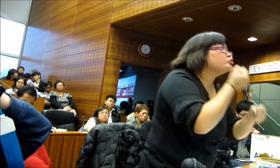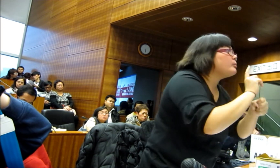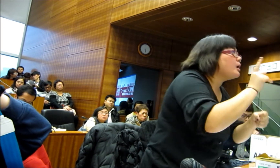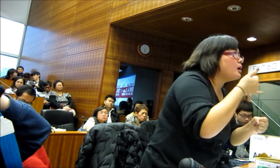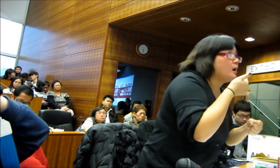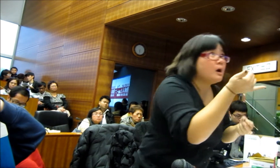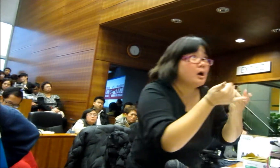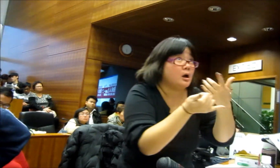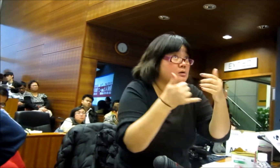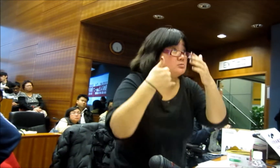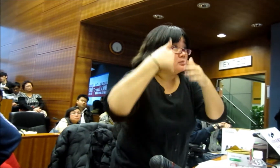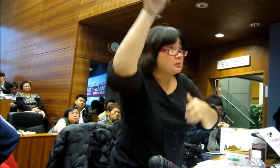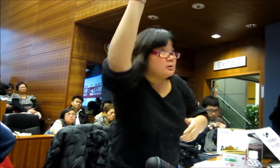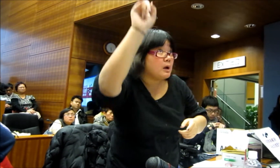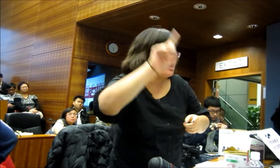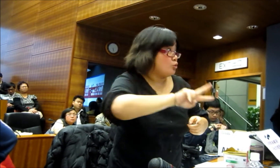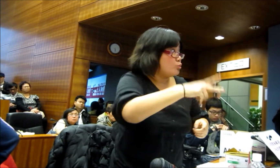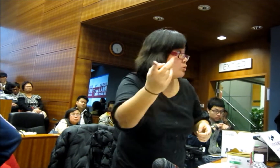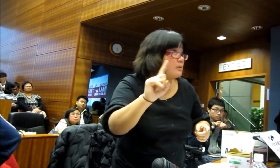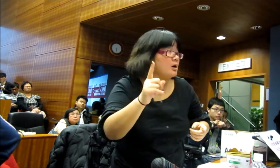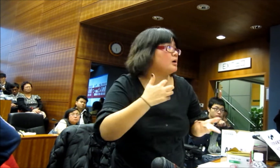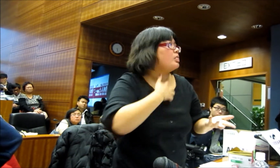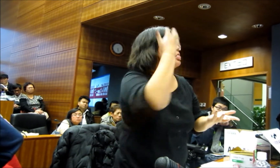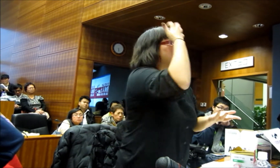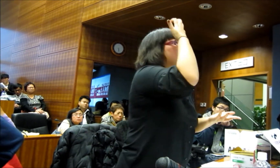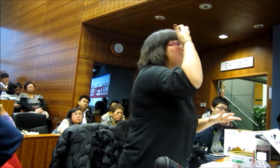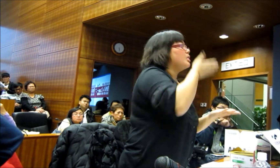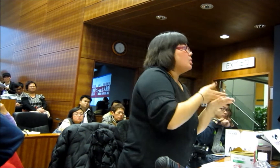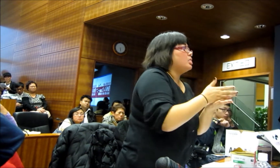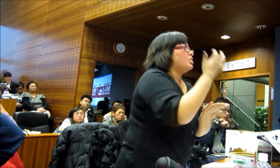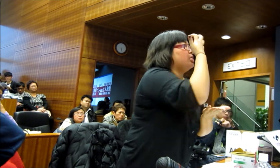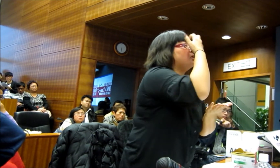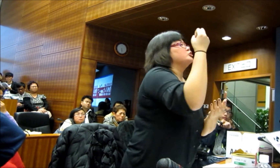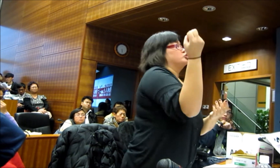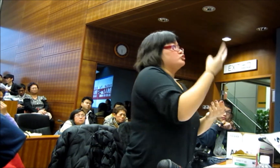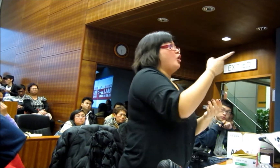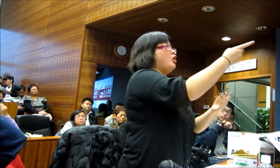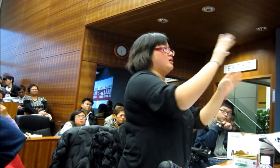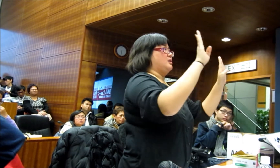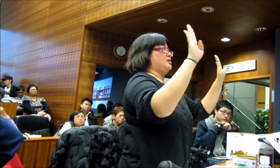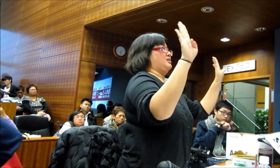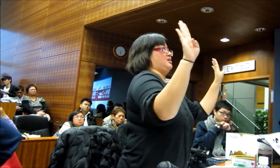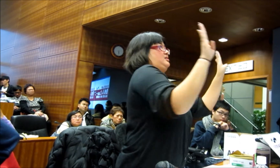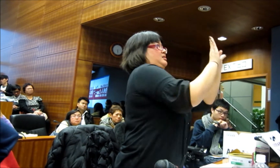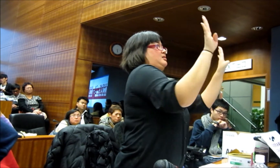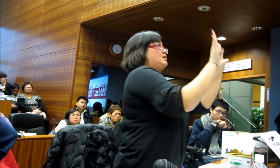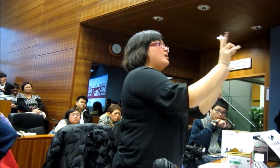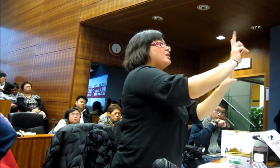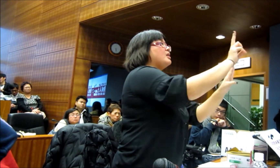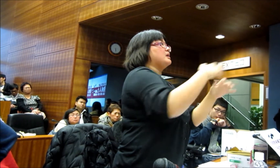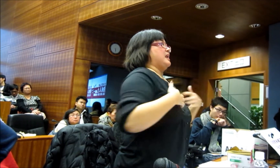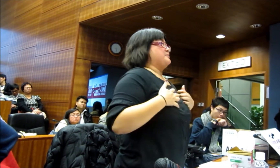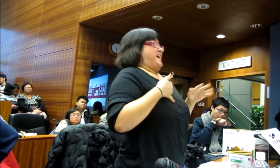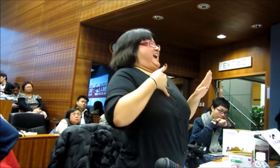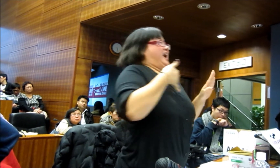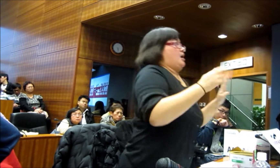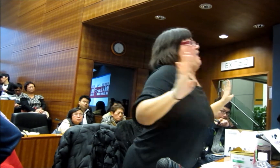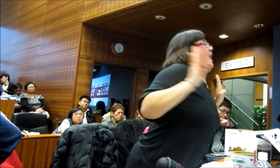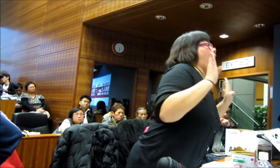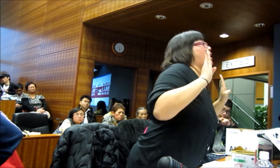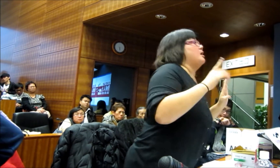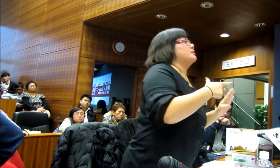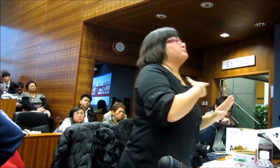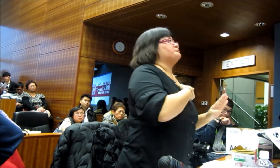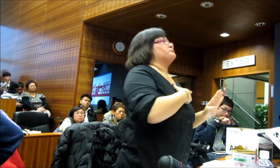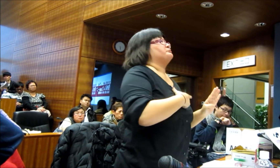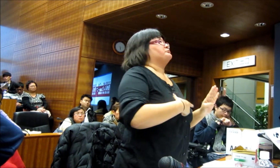因為是用廣播聲音譬如說那些車發生什麼事他們完全不知道另外那個閘門